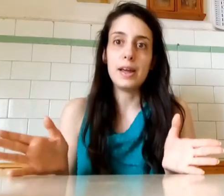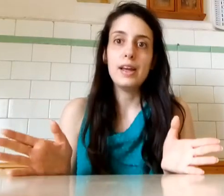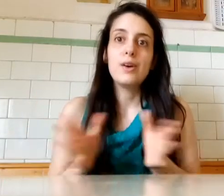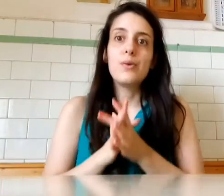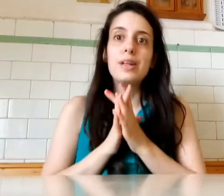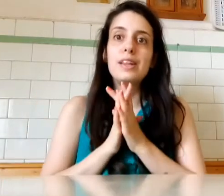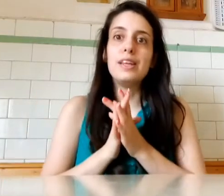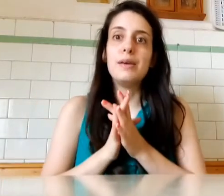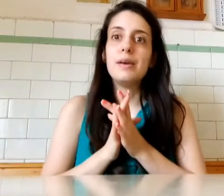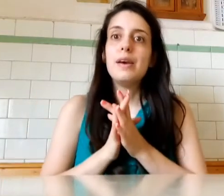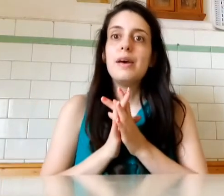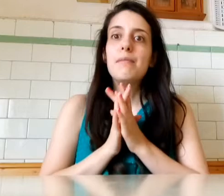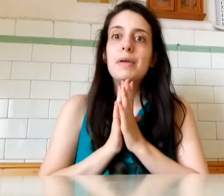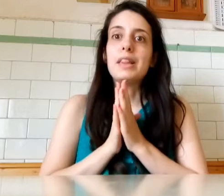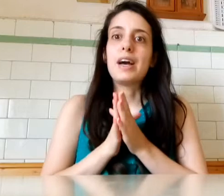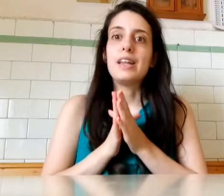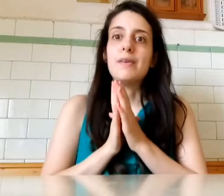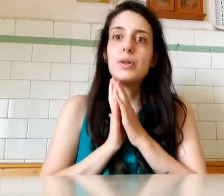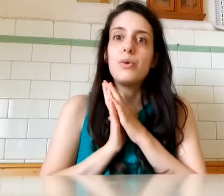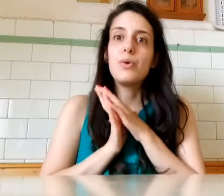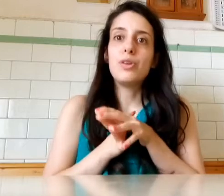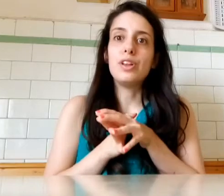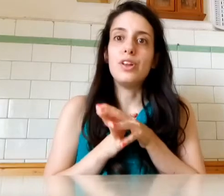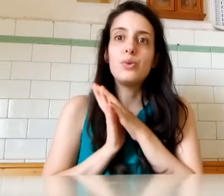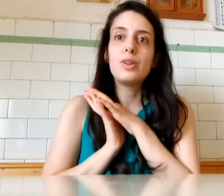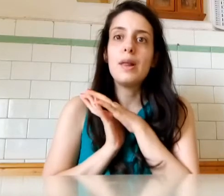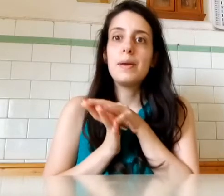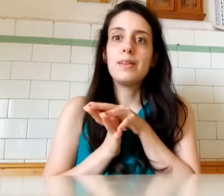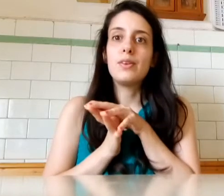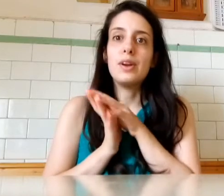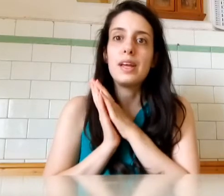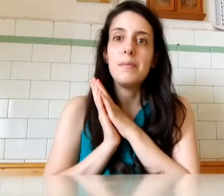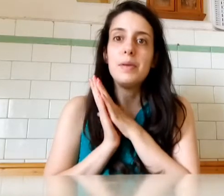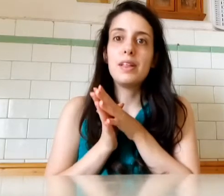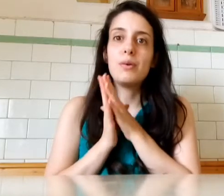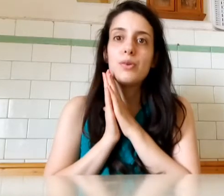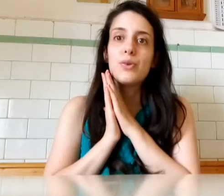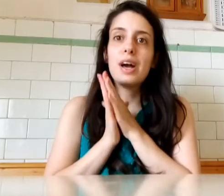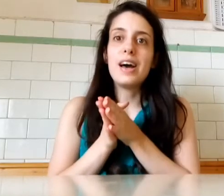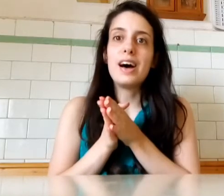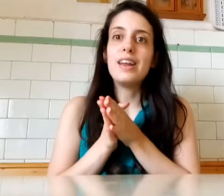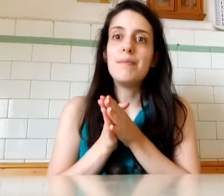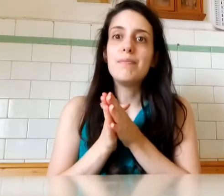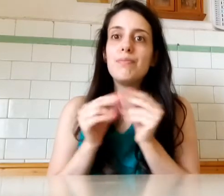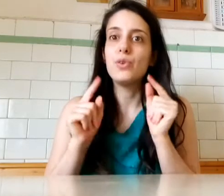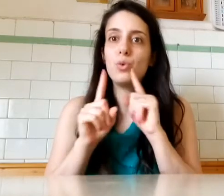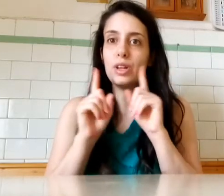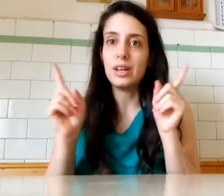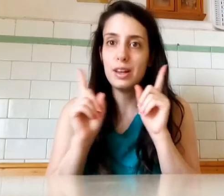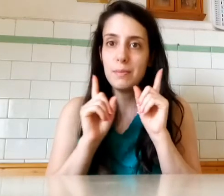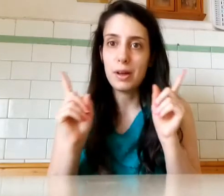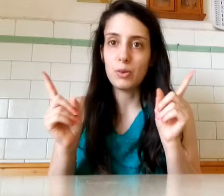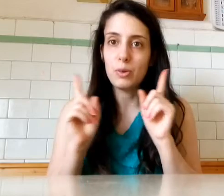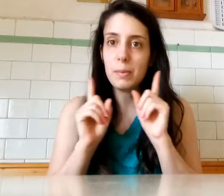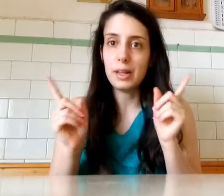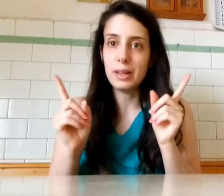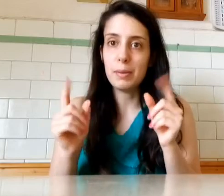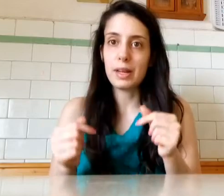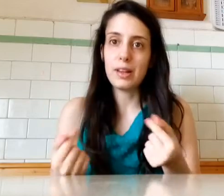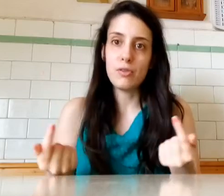Quindi Mi sa che Devo dare un consiglio A tutte le persone Che mi seguono sul canale Non usatevi Assolutamente Perché se no